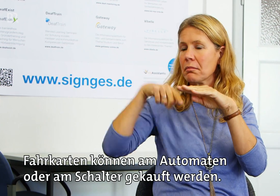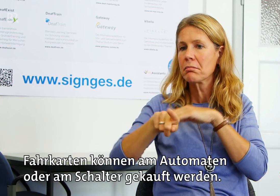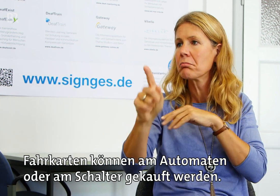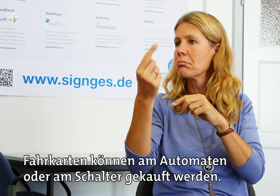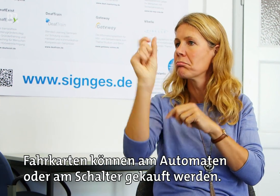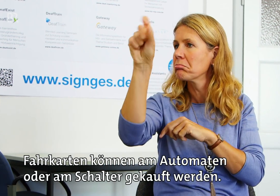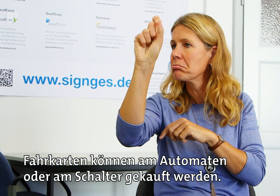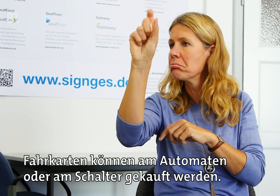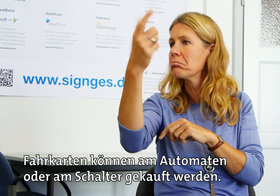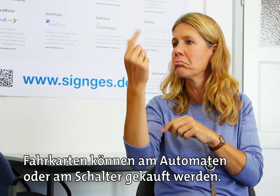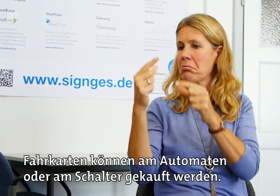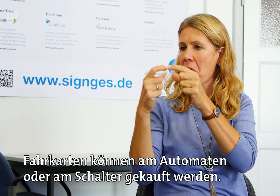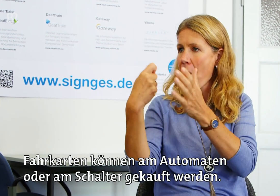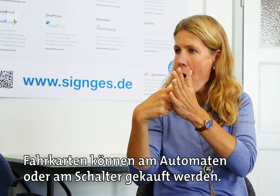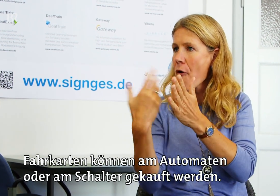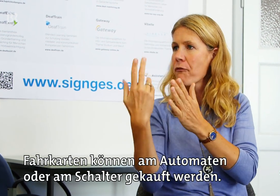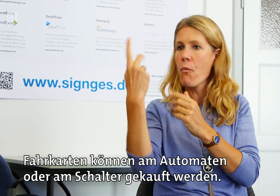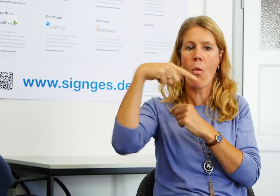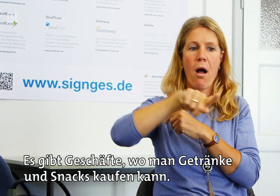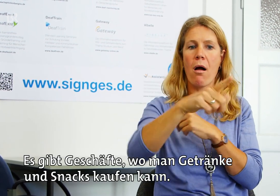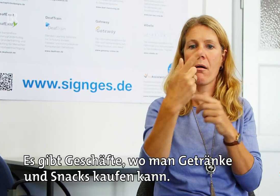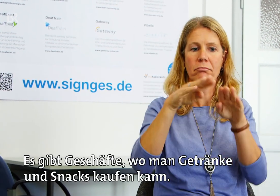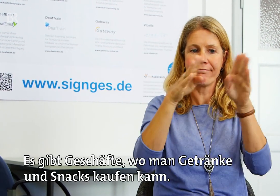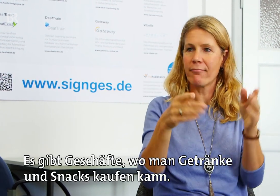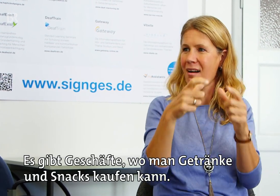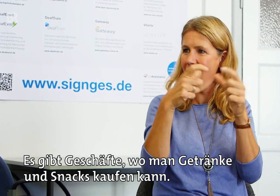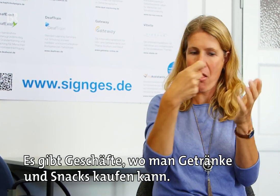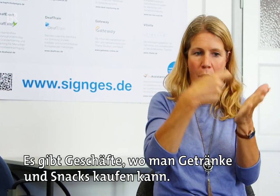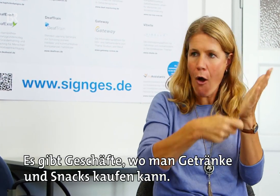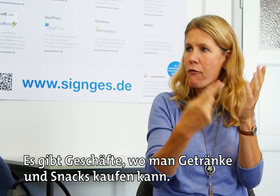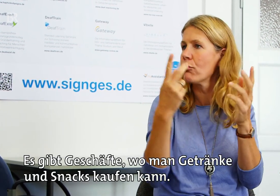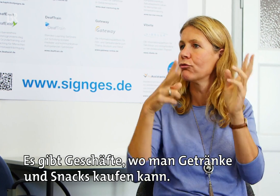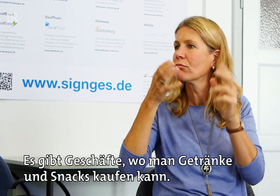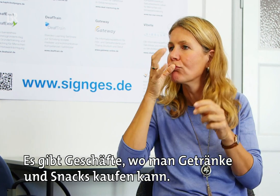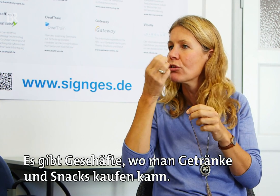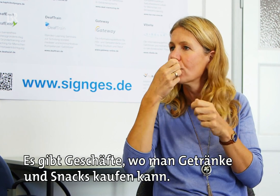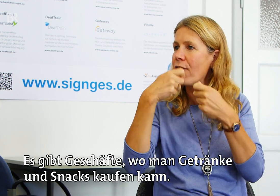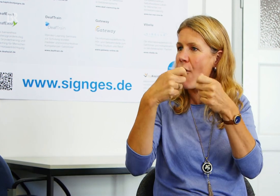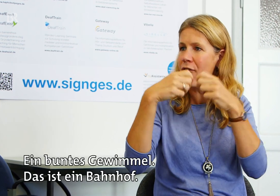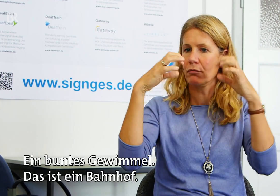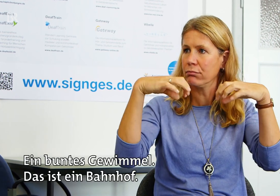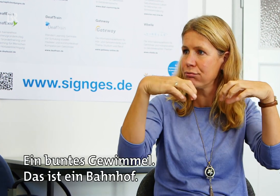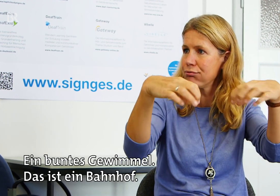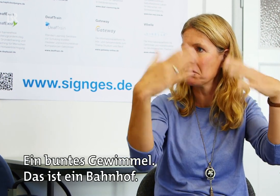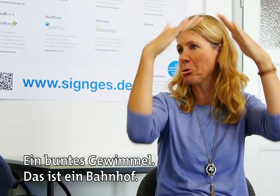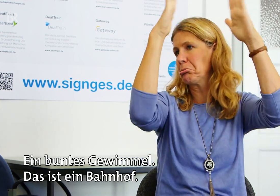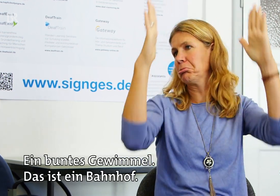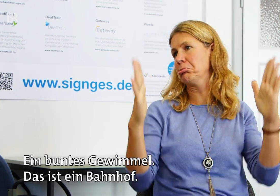können am Automaten oder am Schalter gekauft werden. Es gibt Geschäfte, wo man Getränke und Snacks kaufen kann. Ein buntes Gewimmel. Das